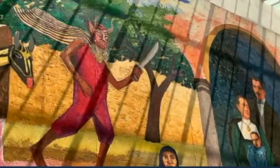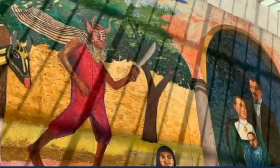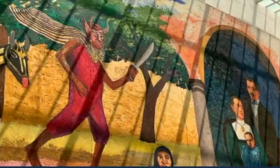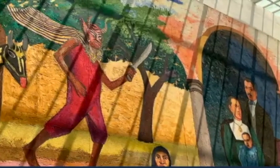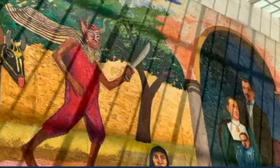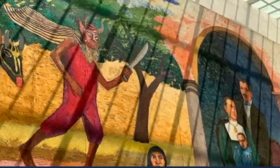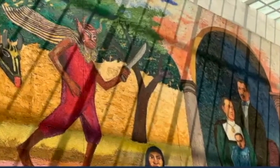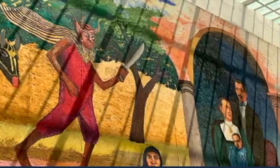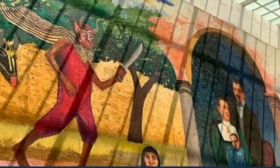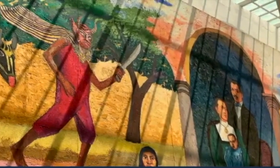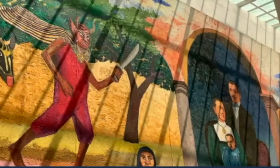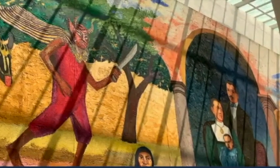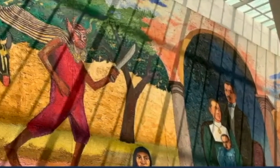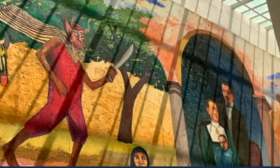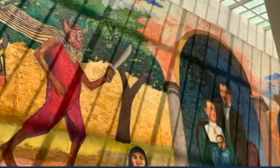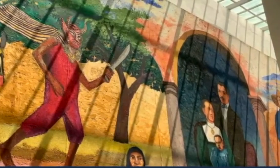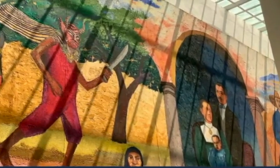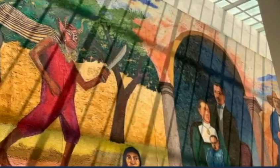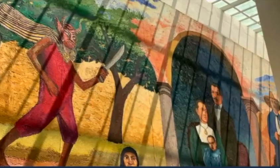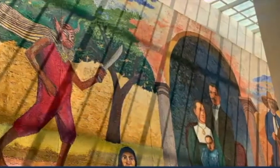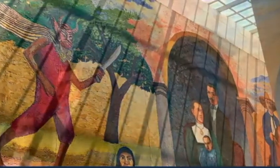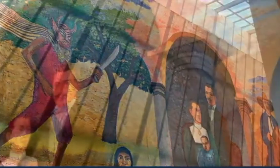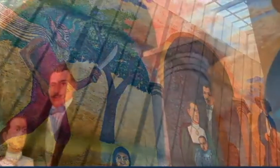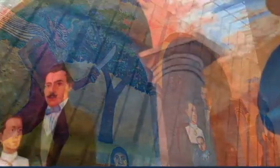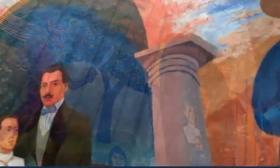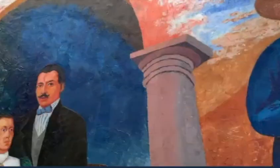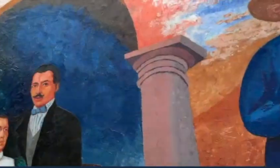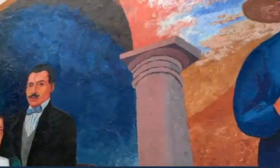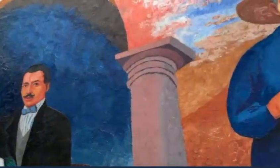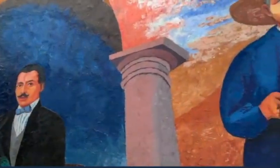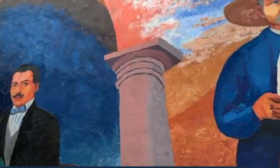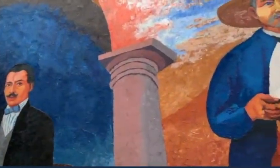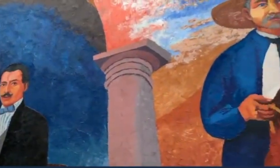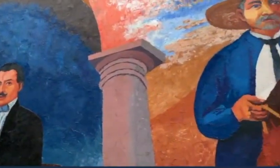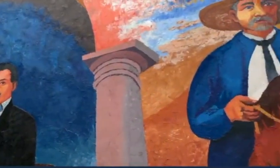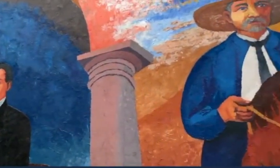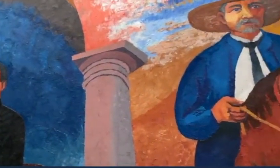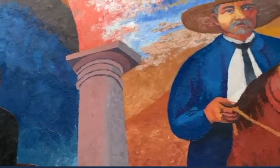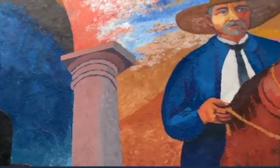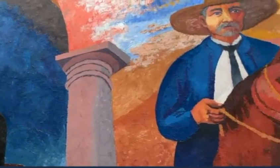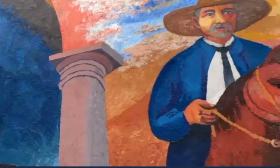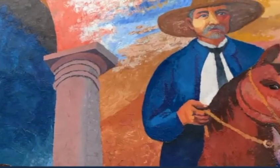当館の廊下で、白雄市の進化と題する壁画をご覧いただけます。トーマスの代表作としましては、1959年に切石を彫った彫刻の考える女性で、彼がその当時、好んで描いていた題材の代表的な作品です。彼の作品の蛇を加える鷹は、彼の国家主義をよく表現した特徴的な作品です。当館の廊下で、白雄市の進化と題する壁画をご覧いただけます。